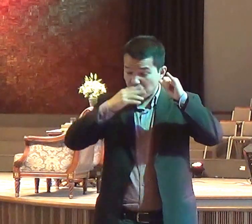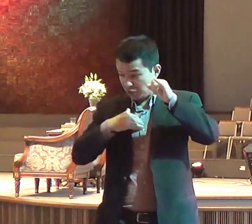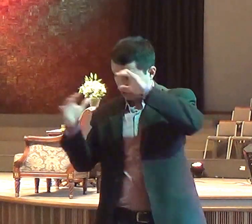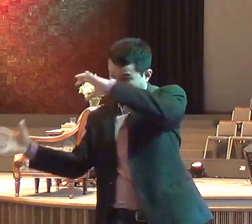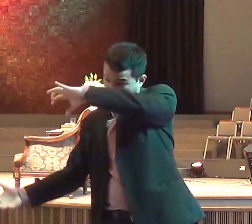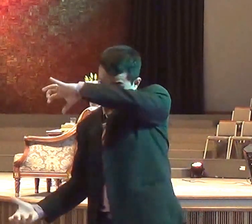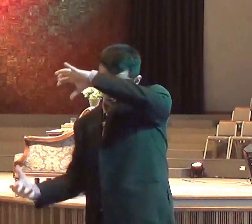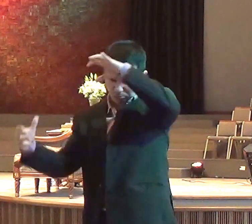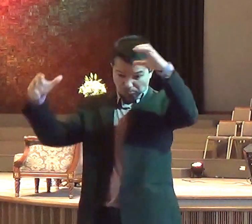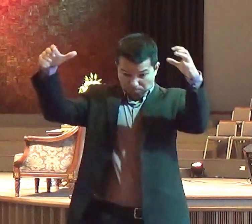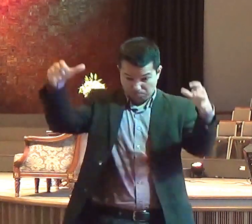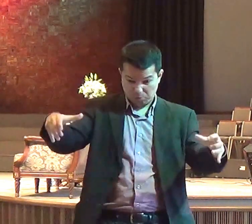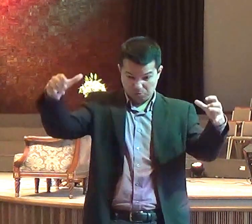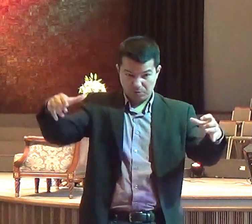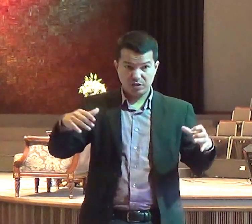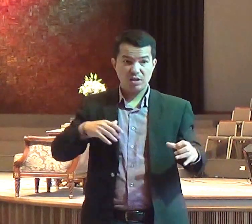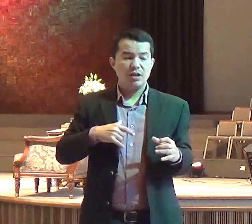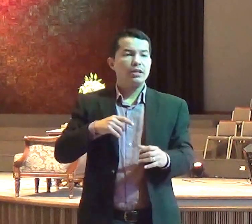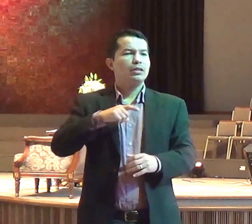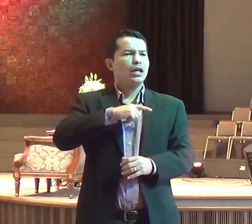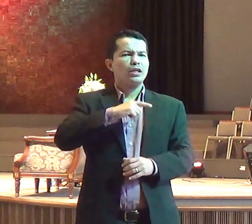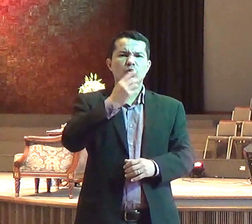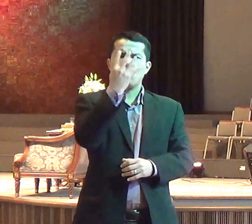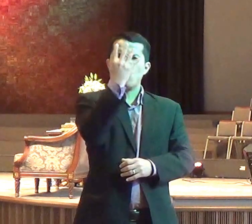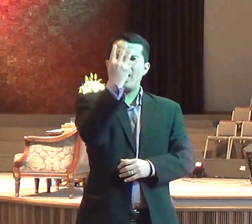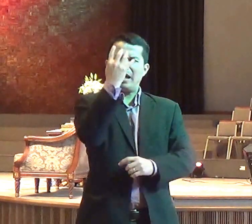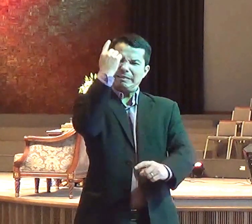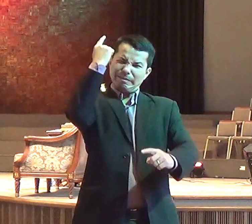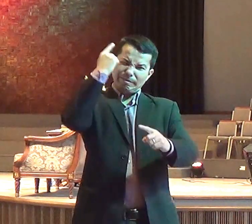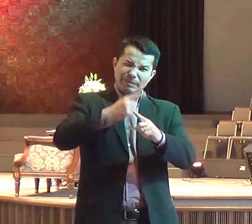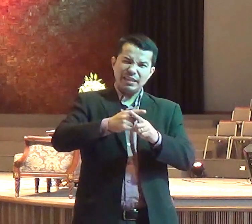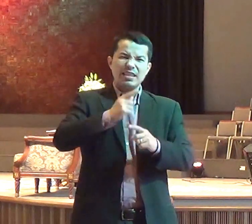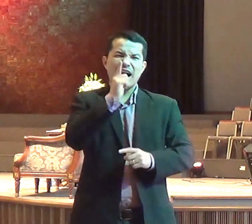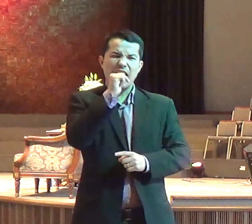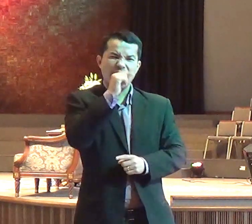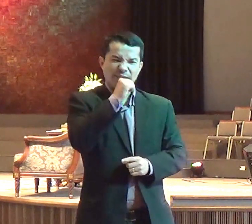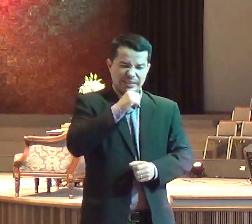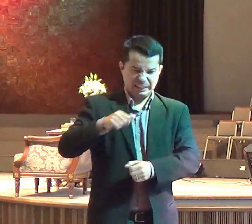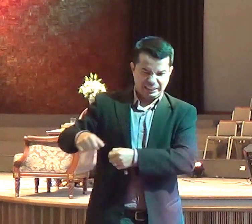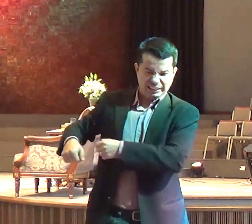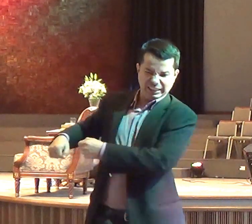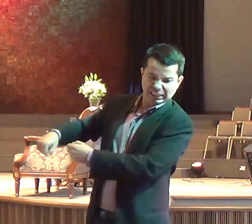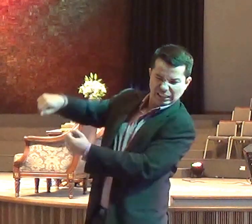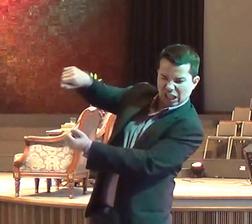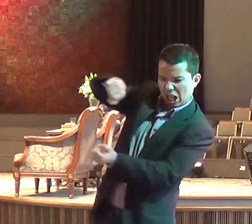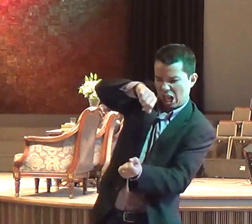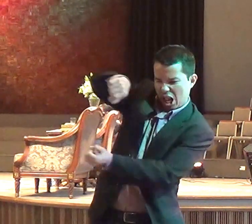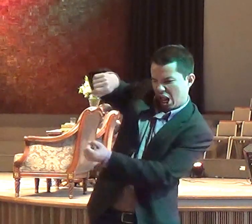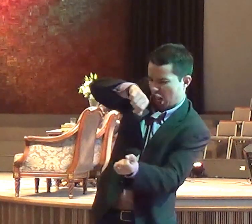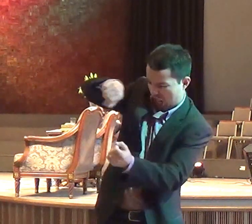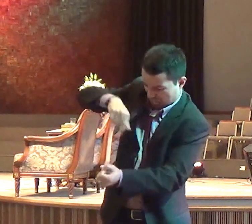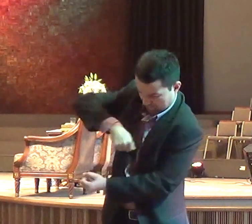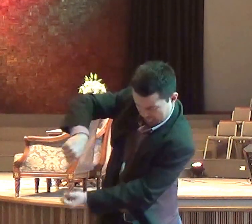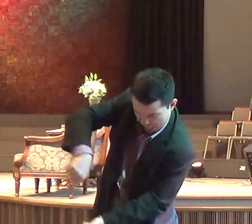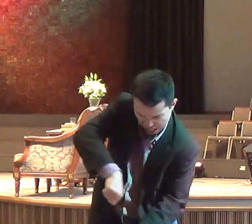Encham de água quatro jarras grandes e derrâmen-na sobre o holocausto e sobre a lenha.